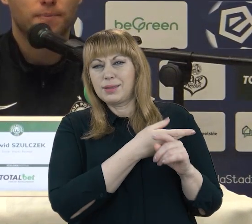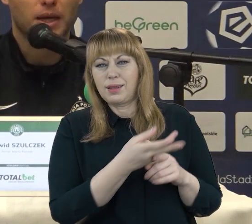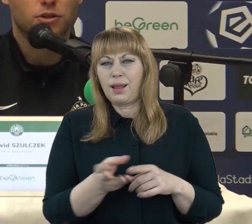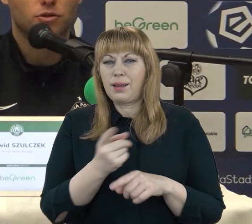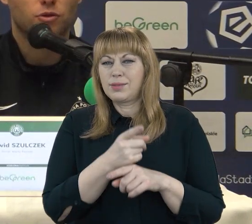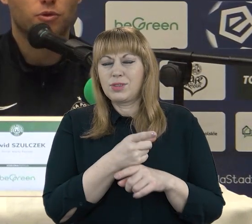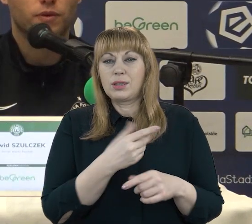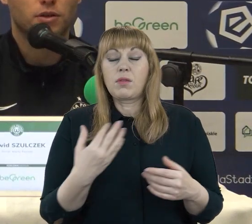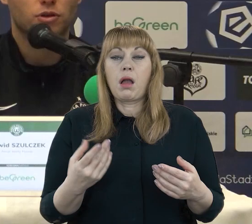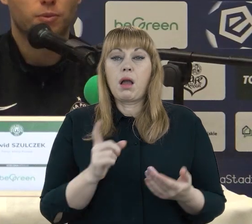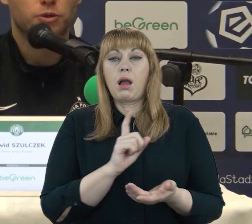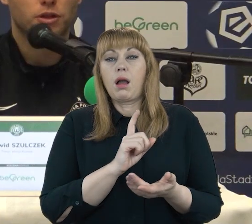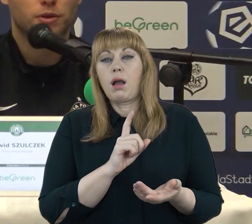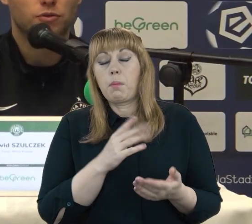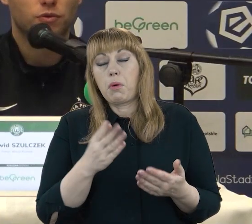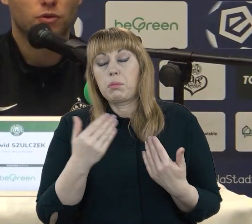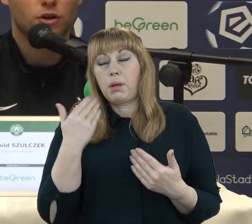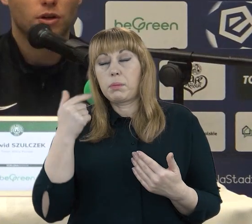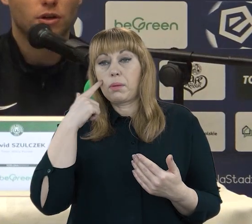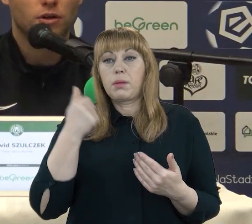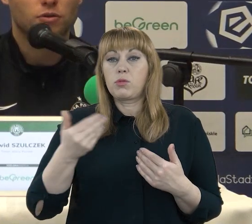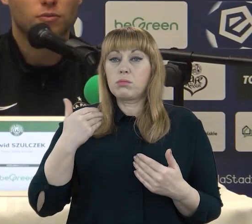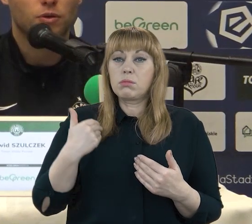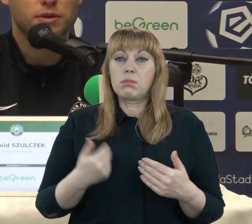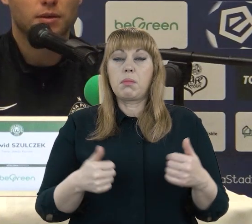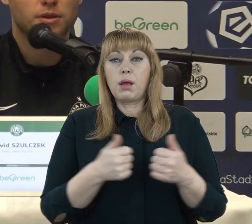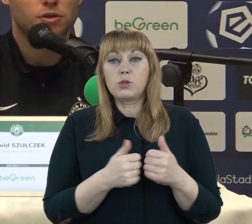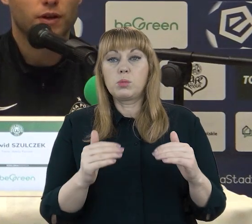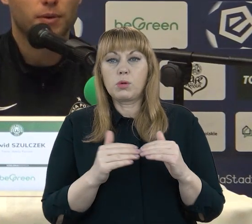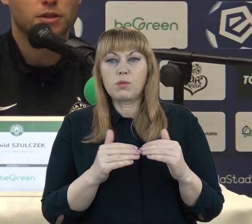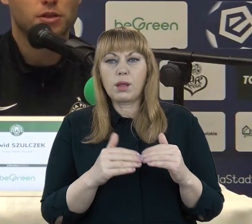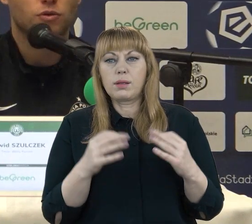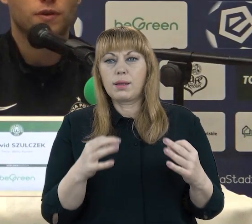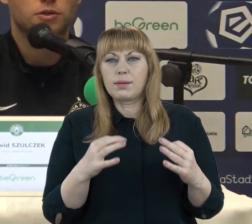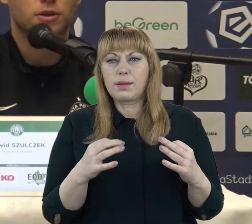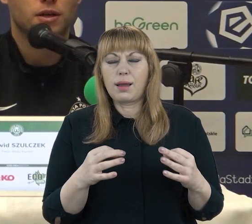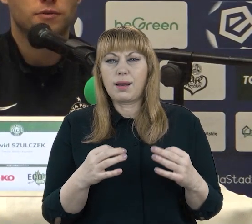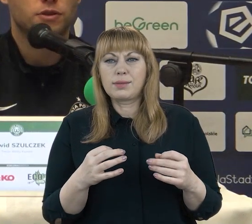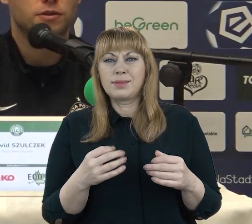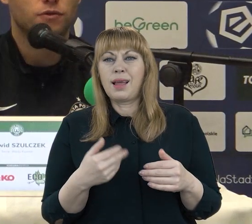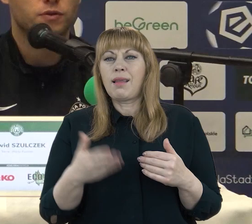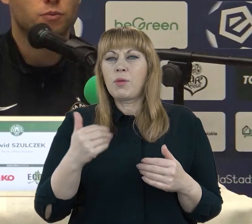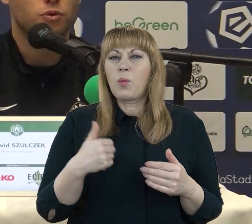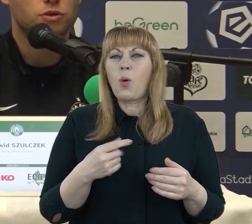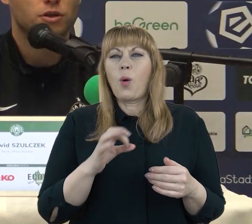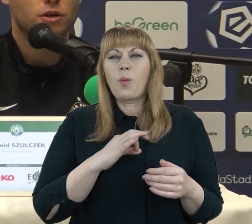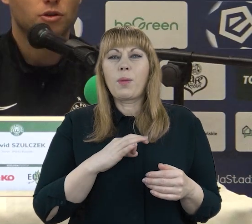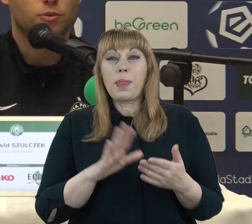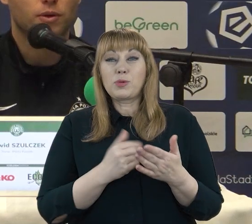A jeśli chodzi o porównanie do tych poprzednich meczów, to moim zdaniem zdecydowanie najbardziej zasługiwaliśmy na zwycięstwo z Wisłą Polsk. To był na